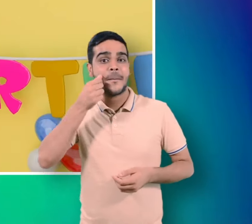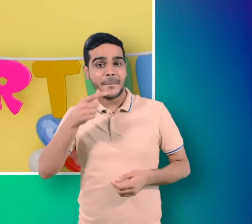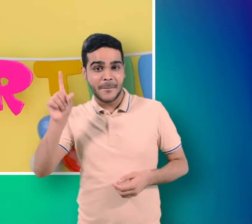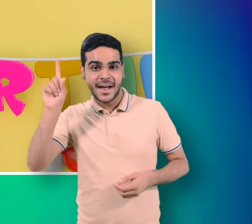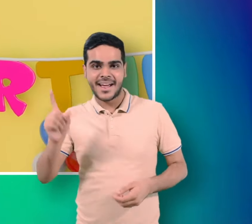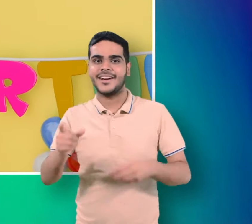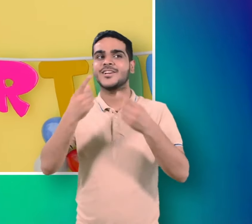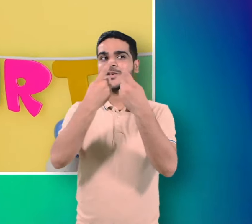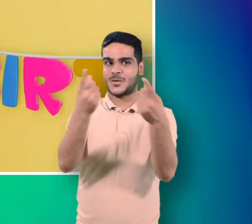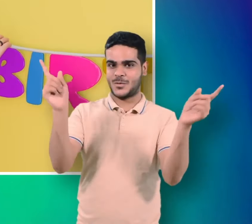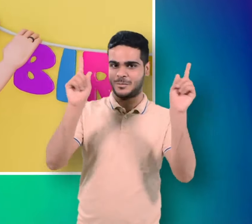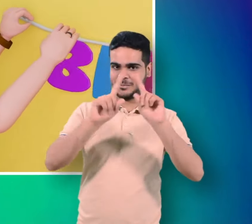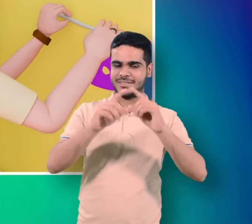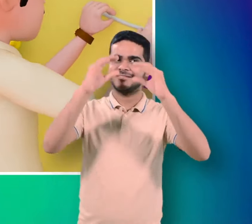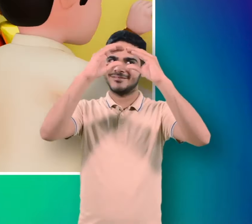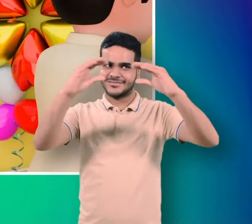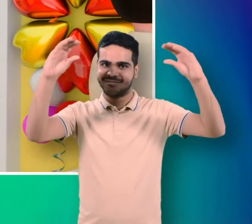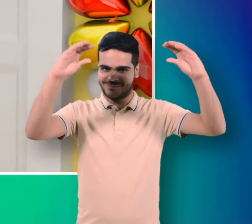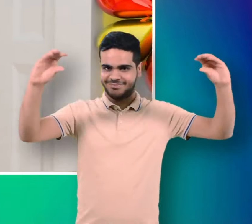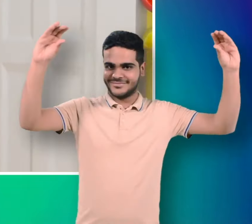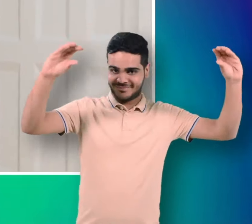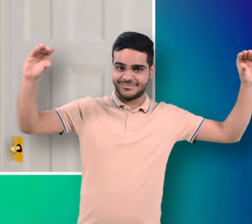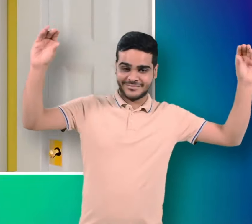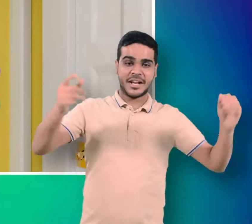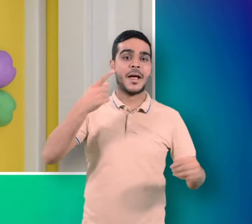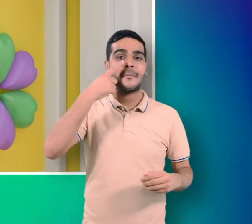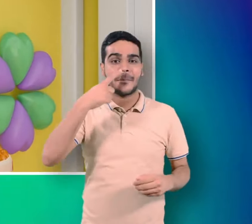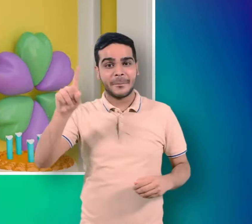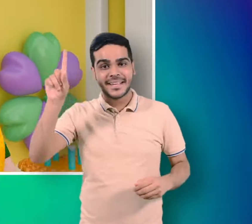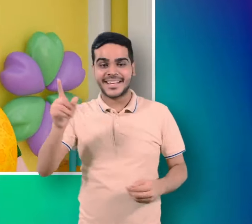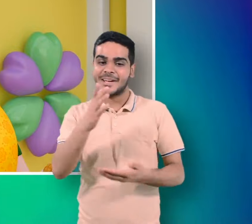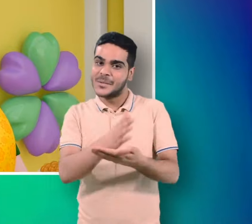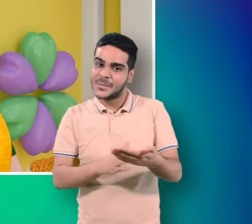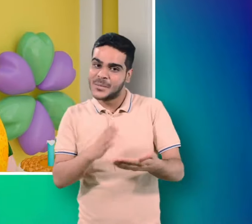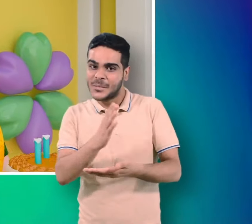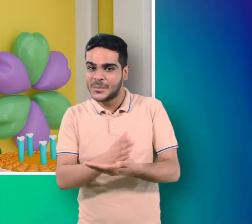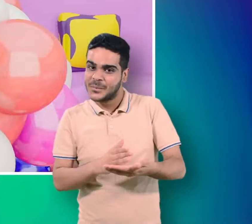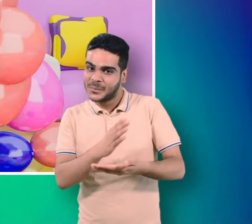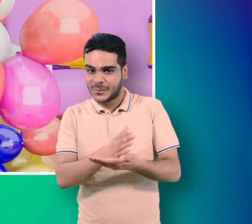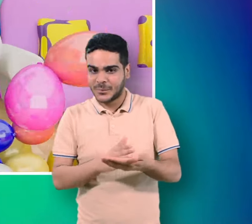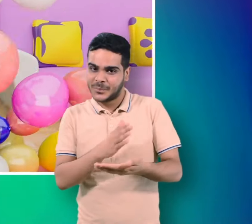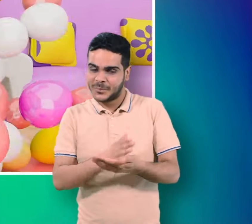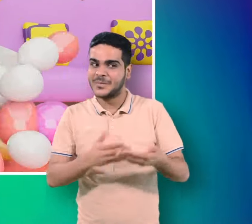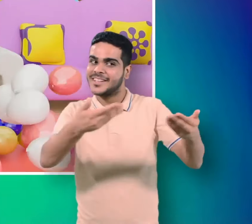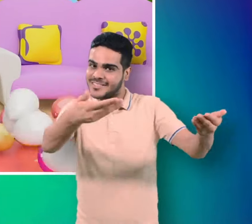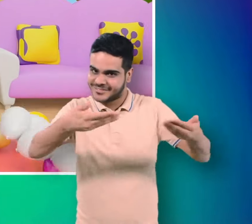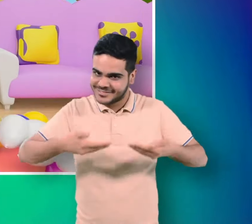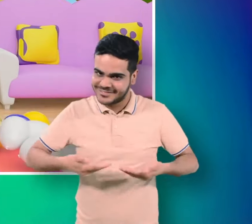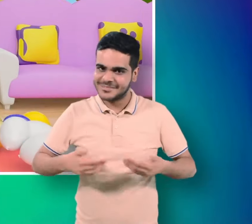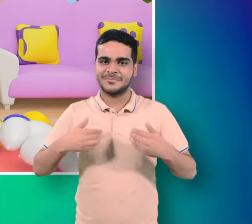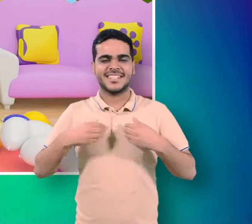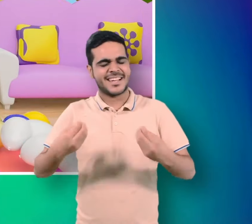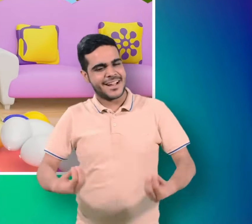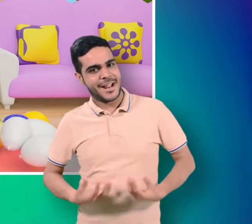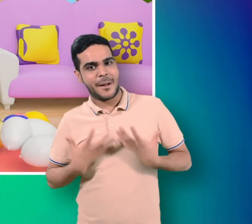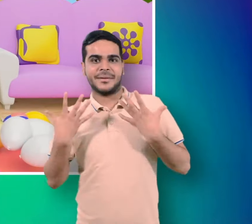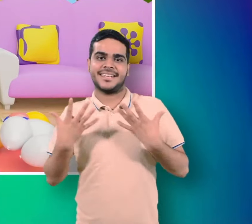पापा ने रूम सजाया ममी ने केक बनाया आज बहुत खुश हो मैं मेरा जनब